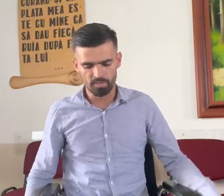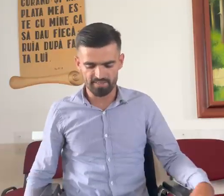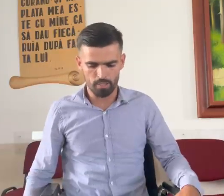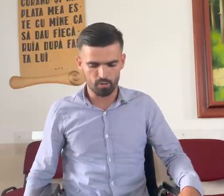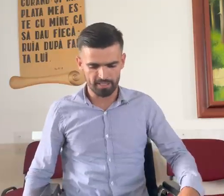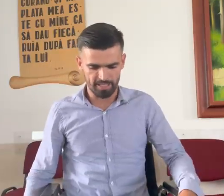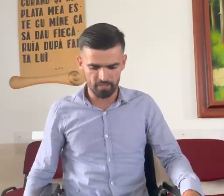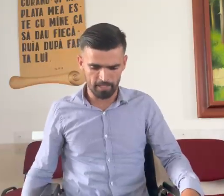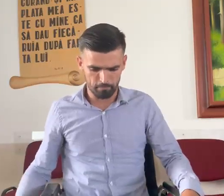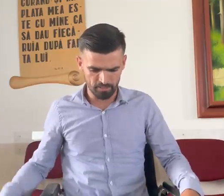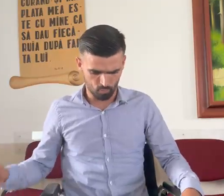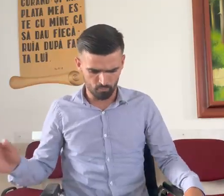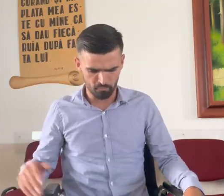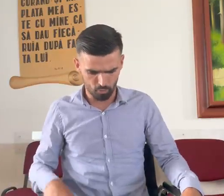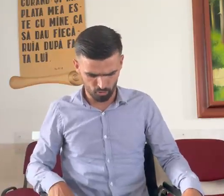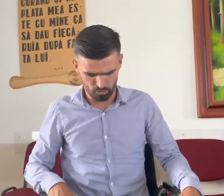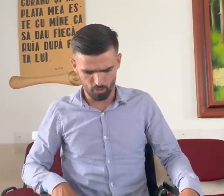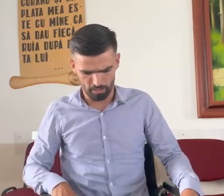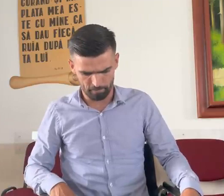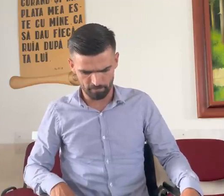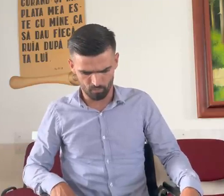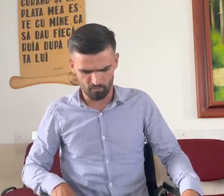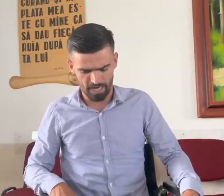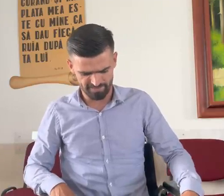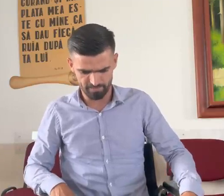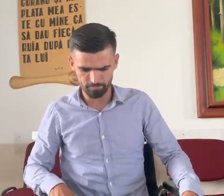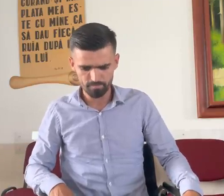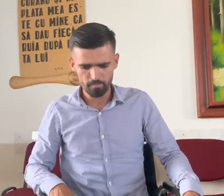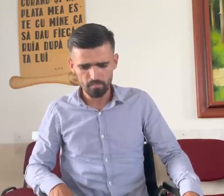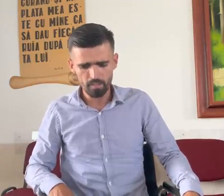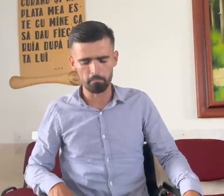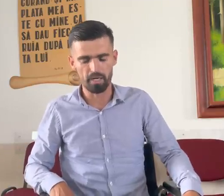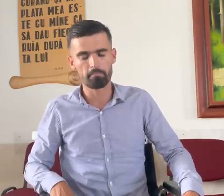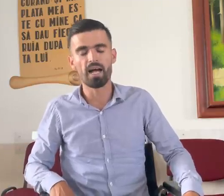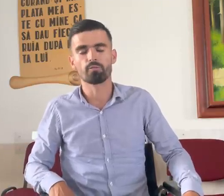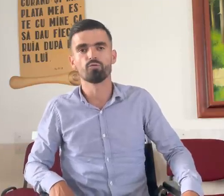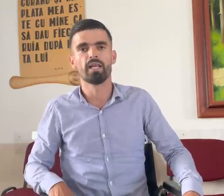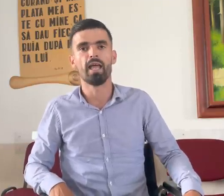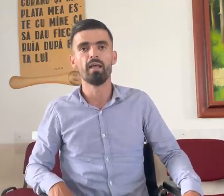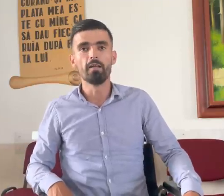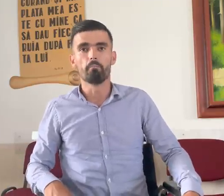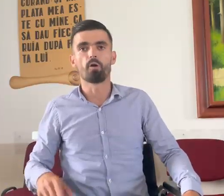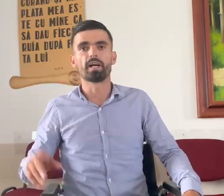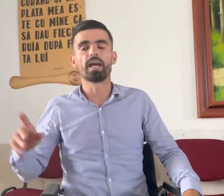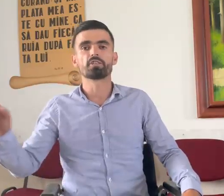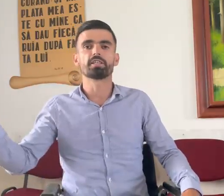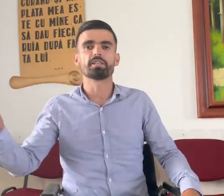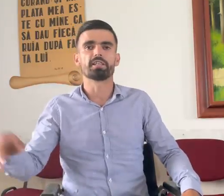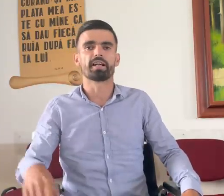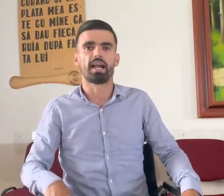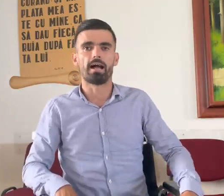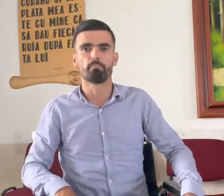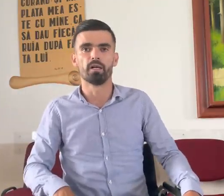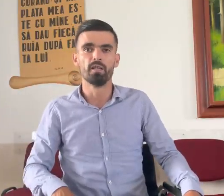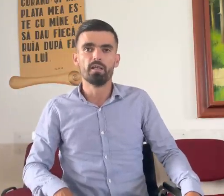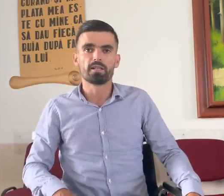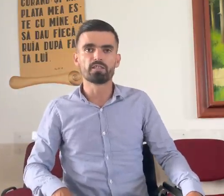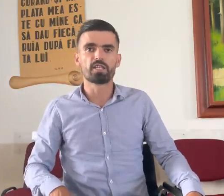Dumnezeu către mine printr-o soră, printr-un vas, bărbatule, pocăiește-te de grabă, căci